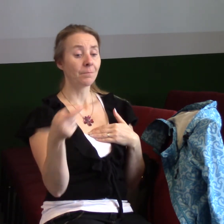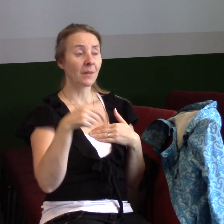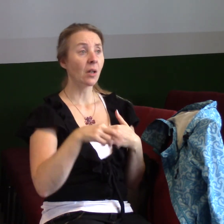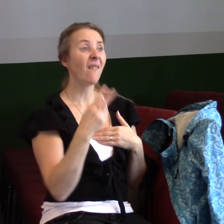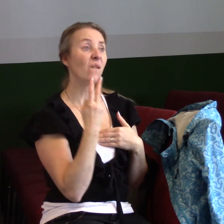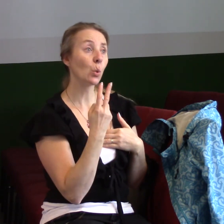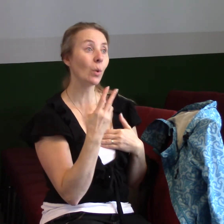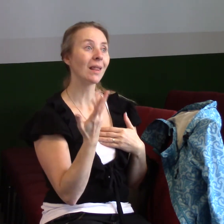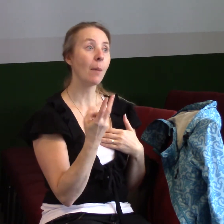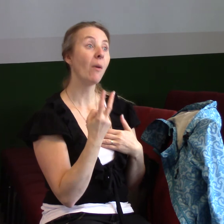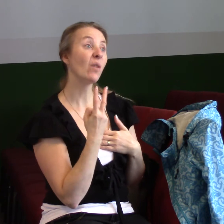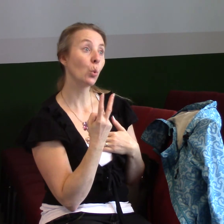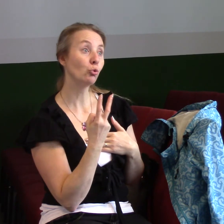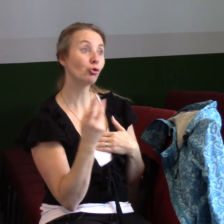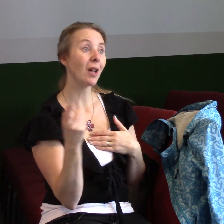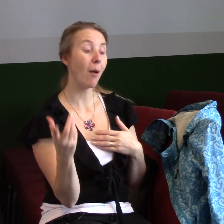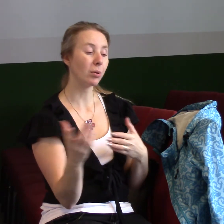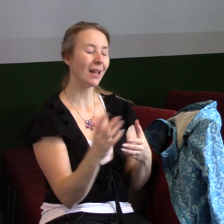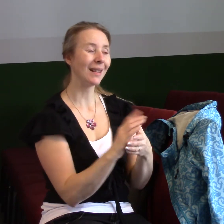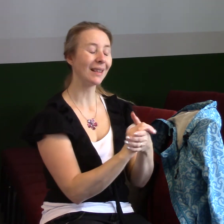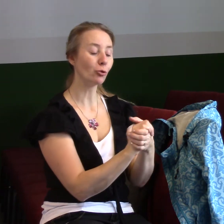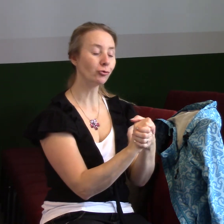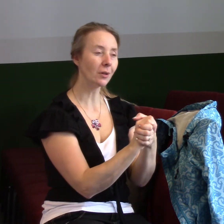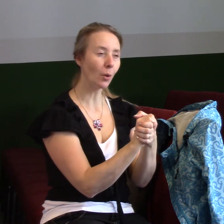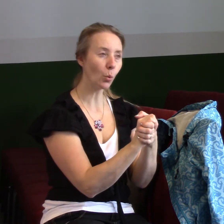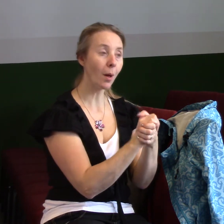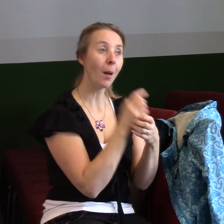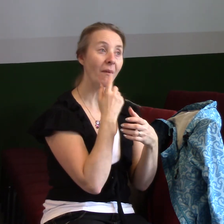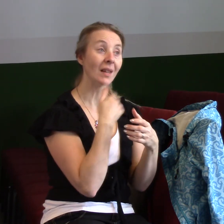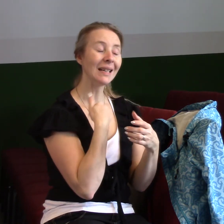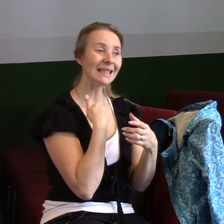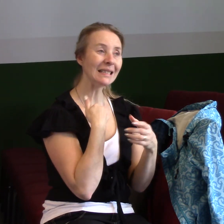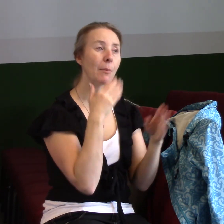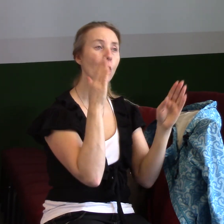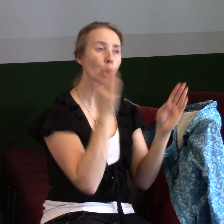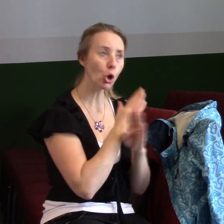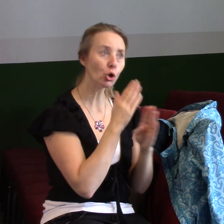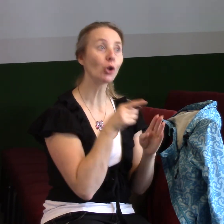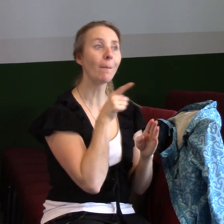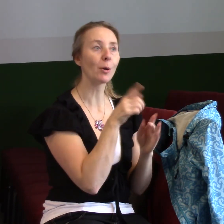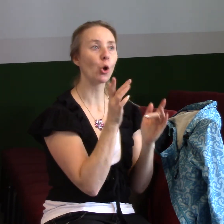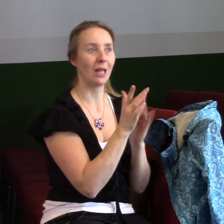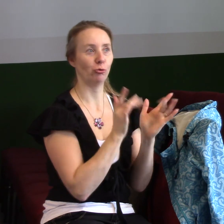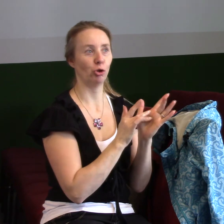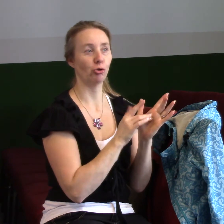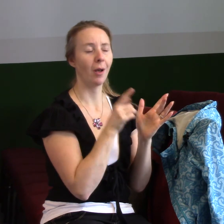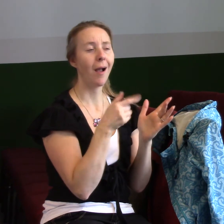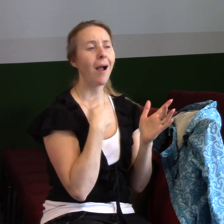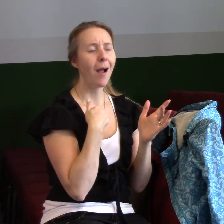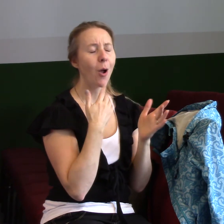dneska rozhodl pro Ježíše a ty budeš vět, že to je vítězství 40 let tvých modlitev. Víte, takový je Bůh. My